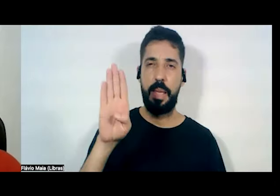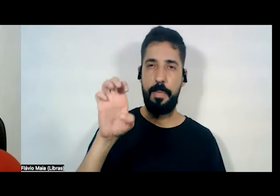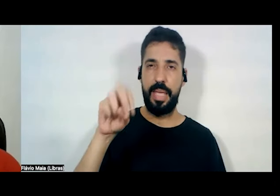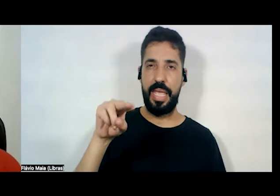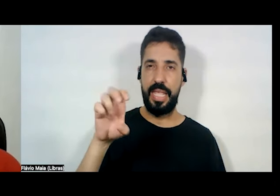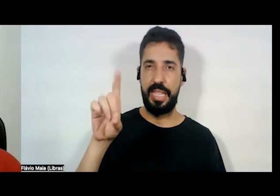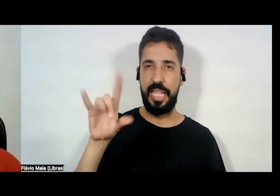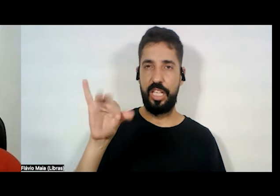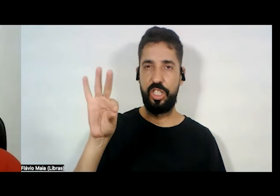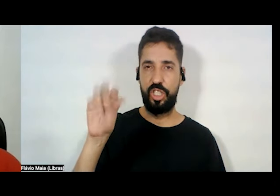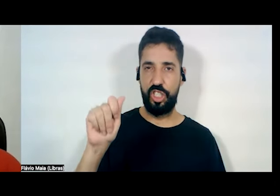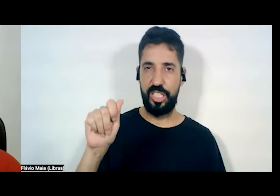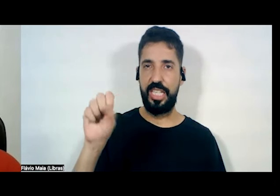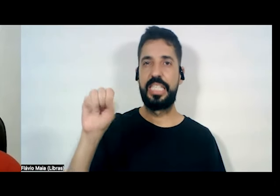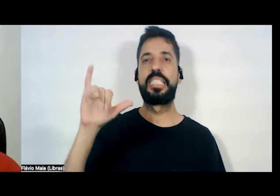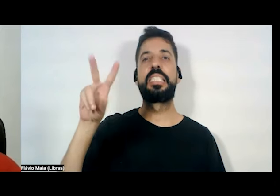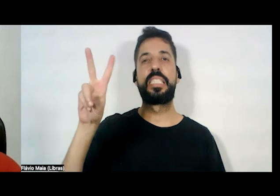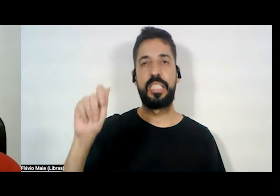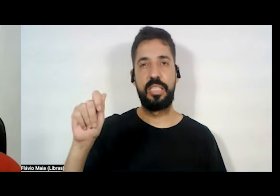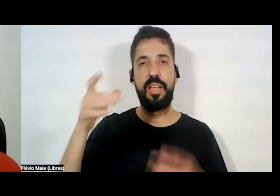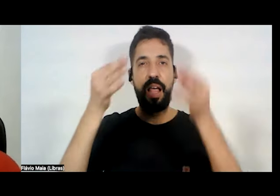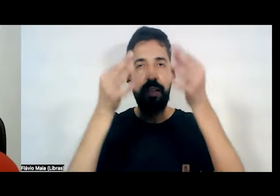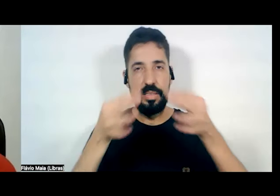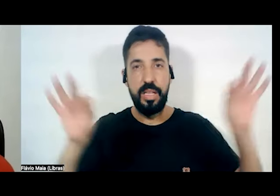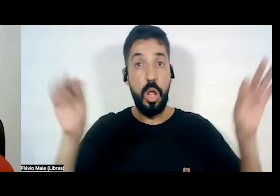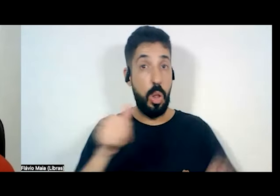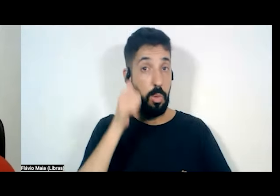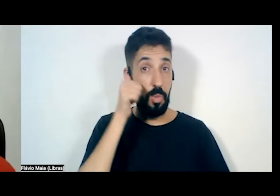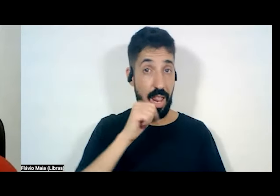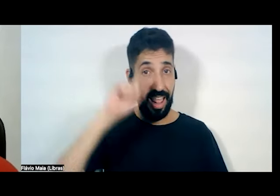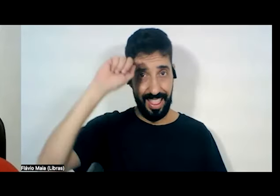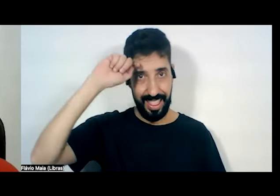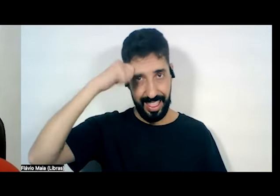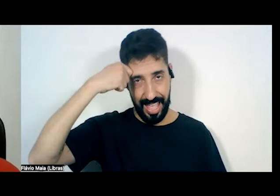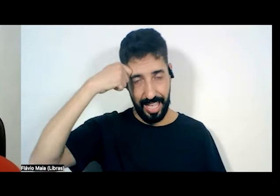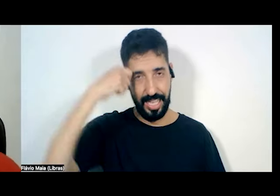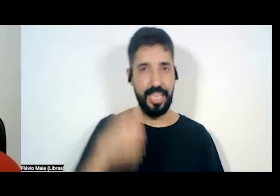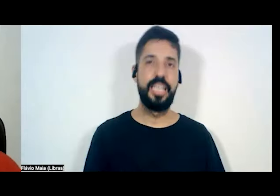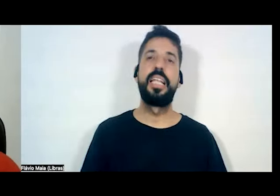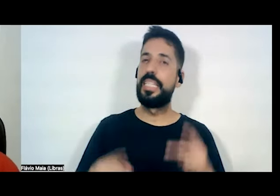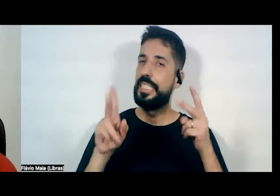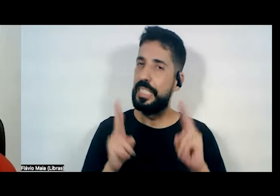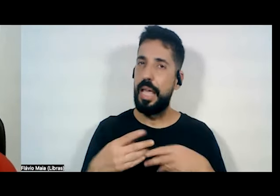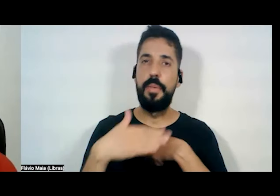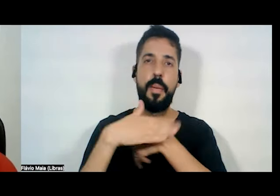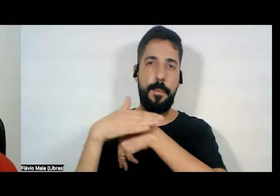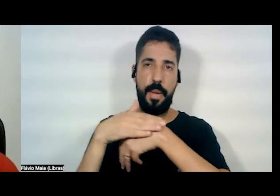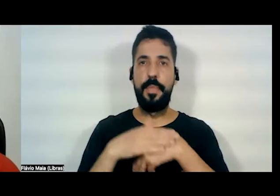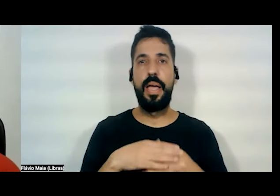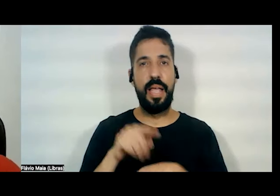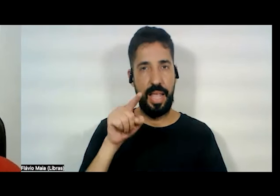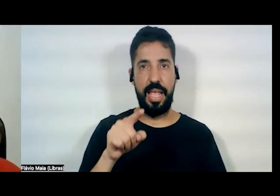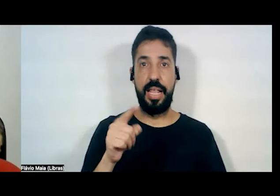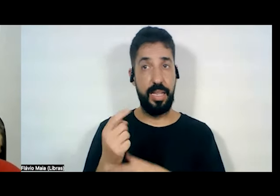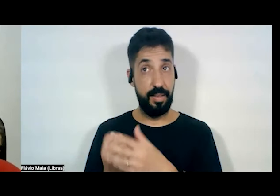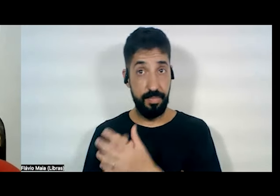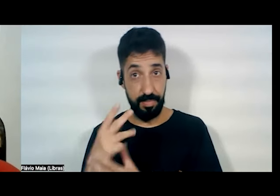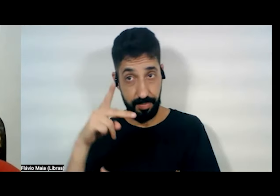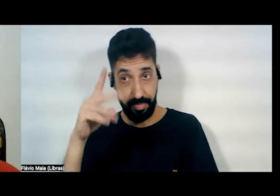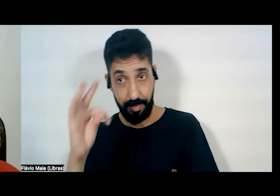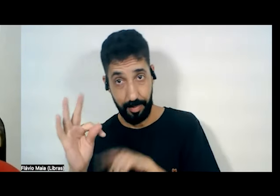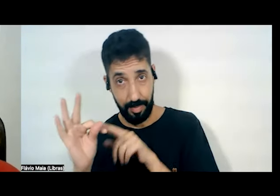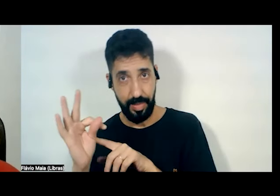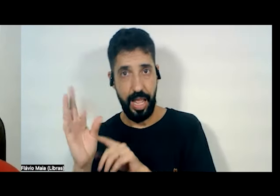inaugurar a presença das mulheres negras e sempre, em cada momento, ela, pelo PT, representando